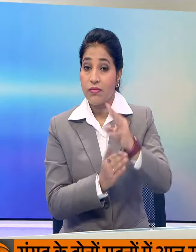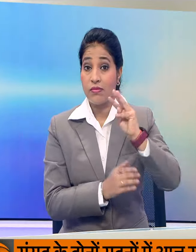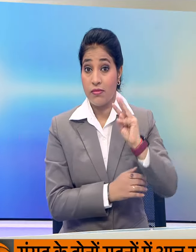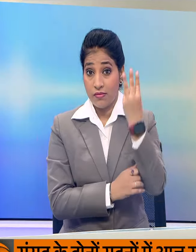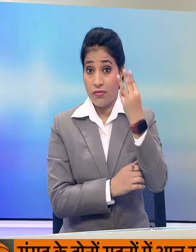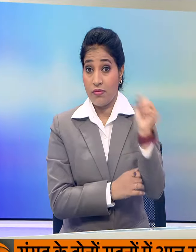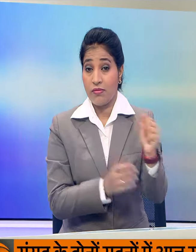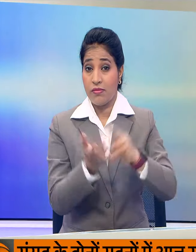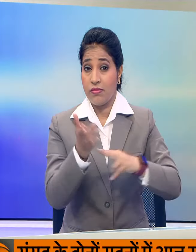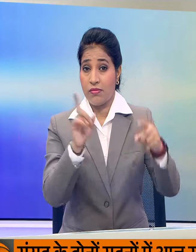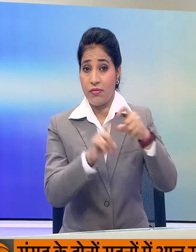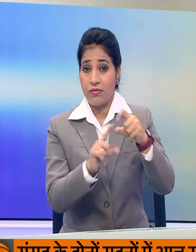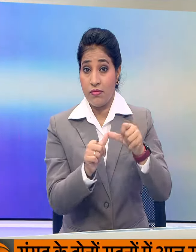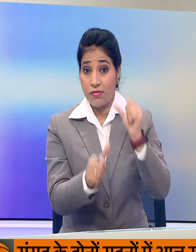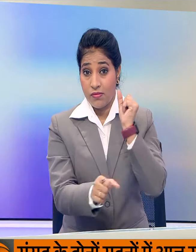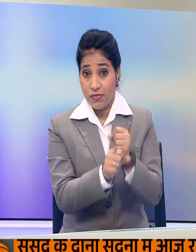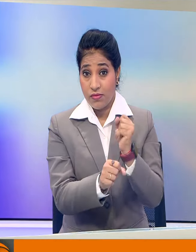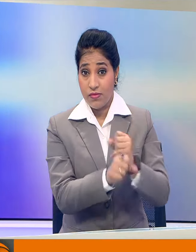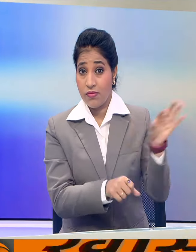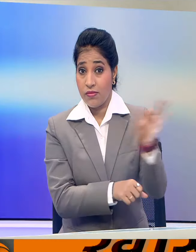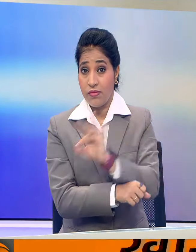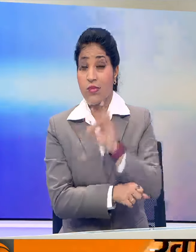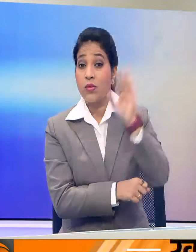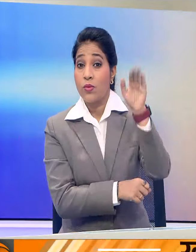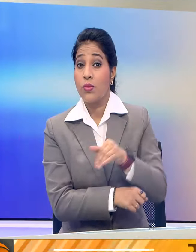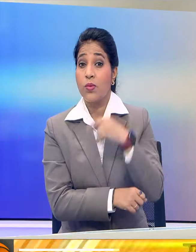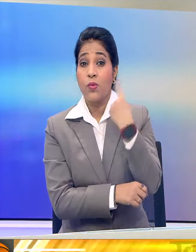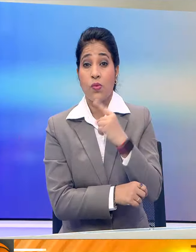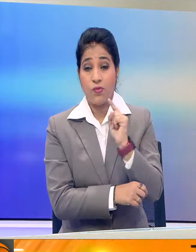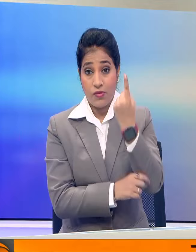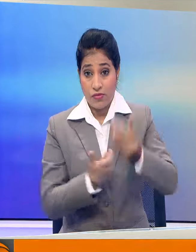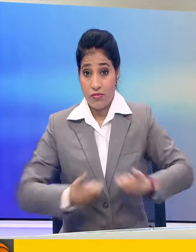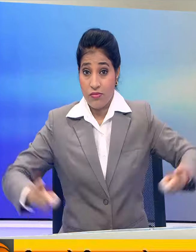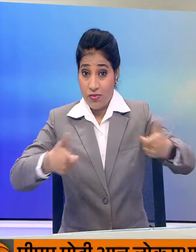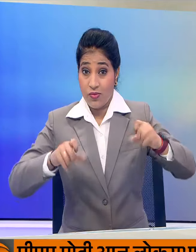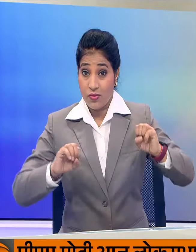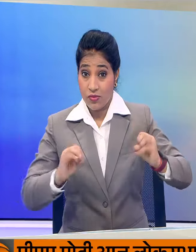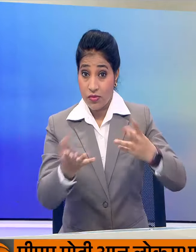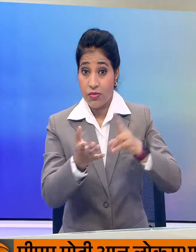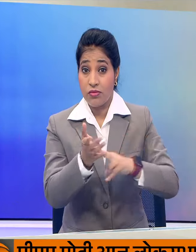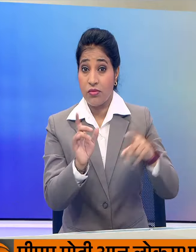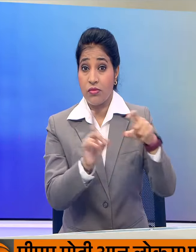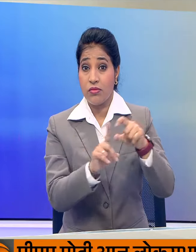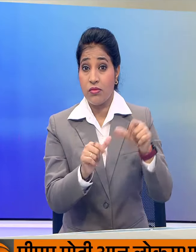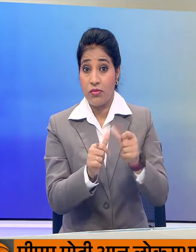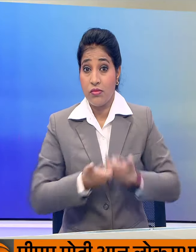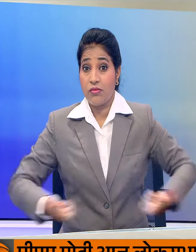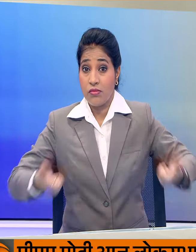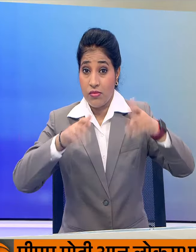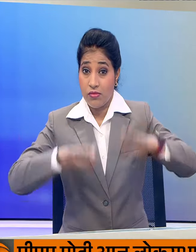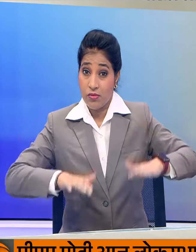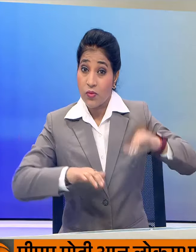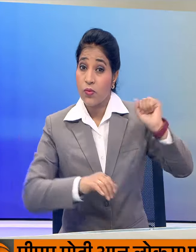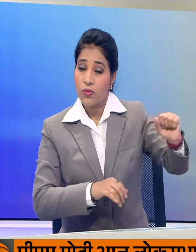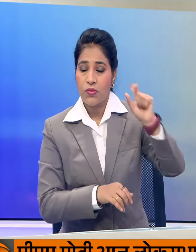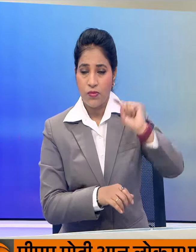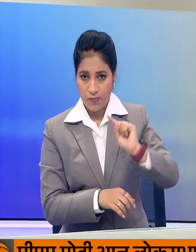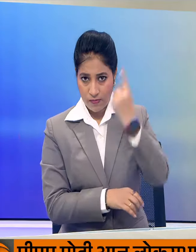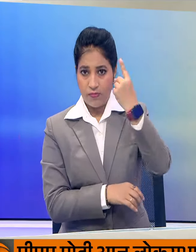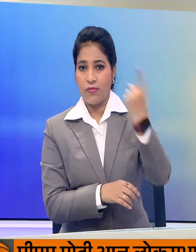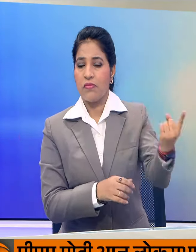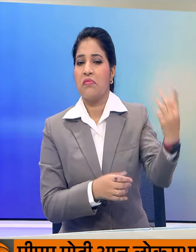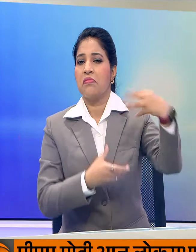बार NDA की सरकार बनने के बाद बुलाए गए पहले सनसत सत्र के दौरान एंडिये के सांसतों की ये पहली बैठक होगी